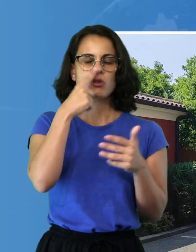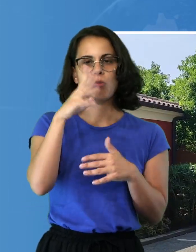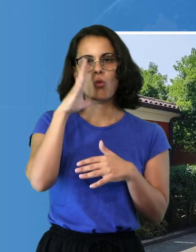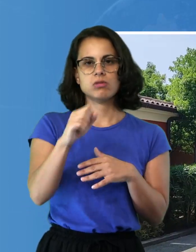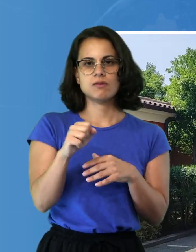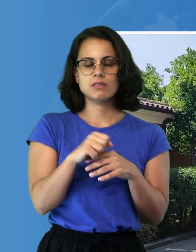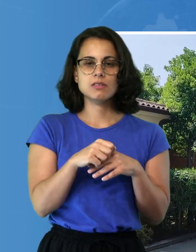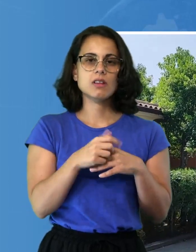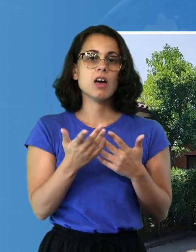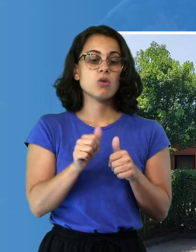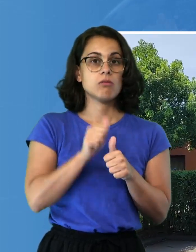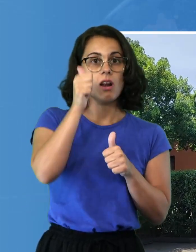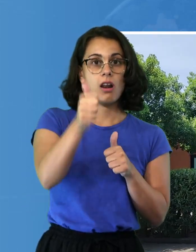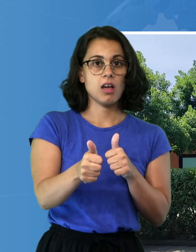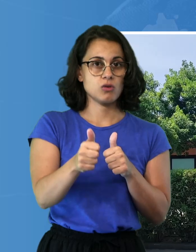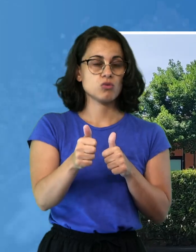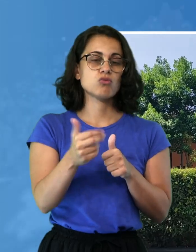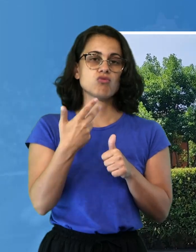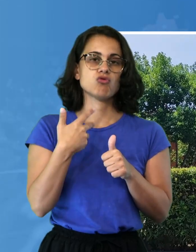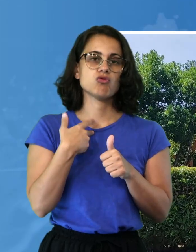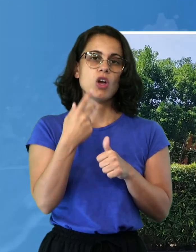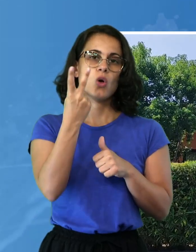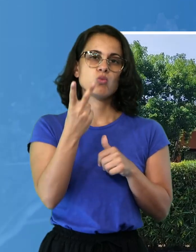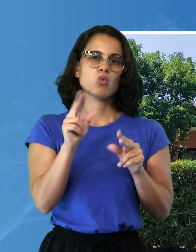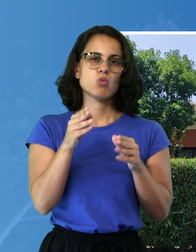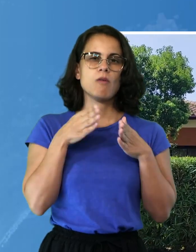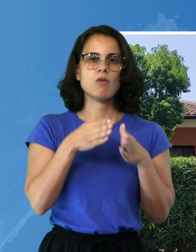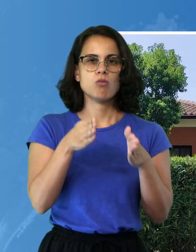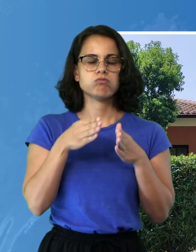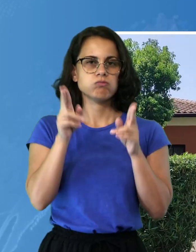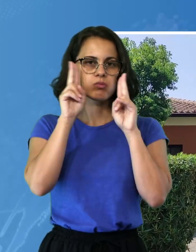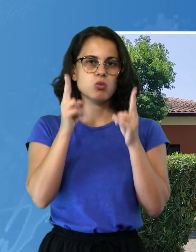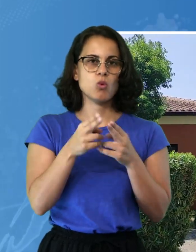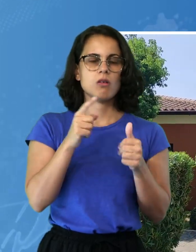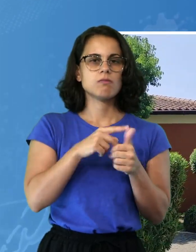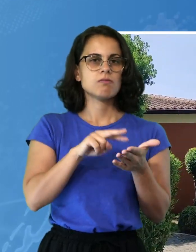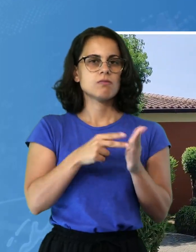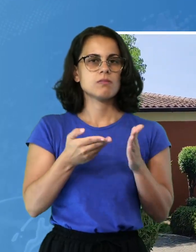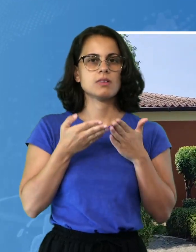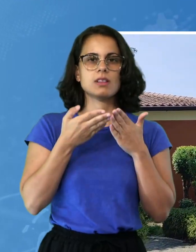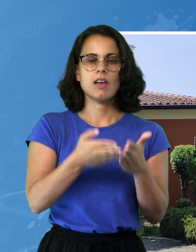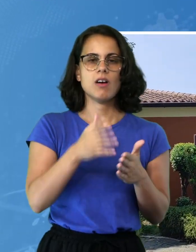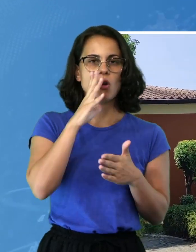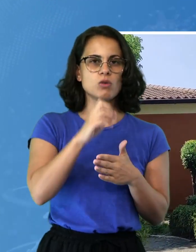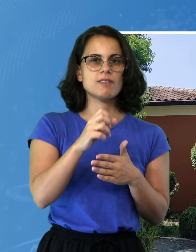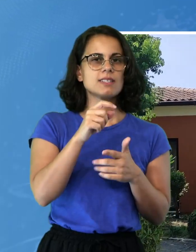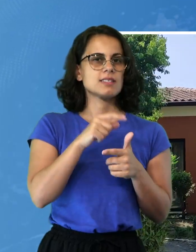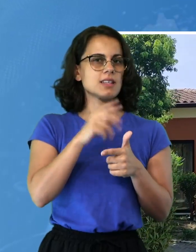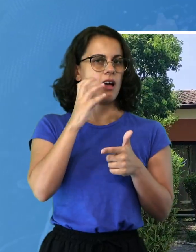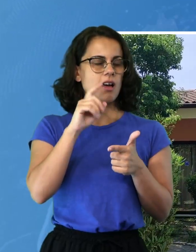prossimo anno accademico Olbia ospiterà due nuovi corsi di laurea quello di Ingegneria Navale dell'Università di Cagliari ed Infermieristica